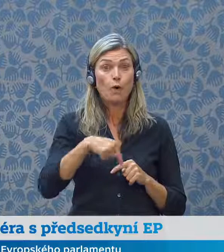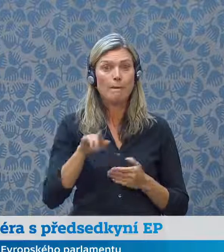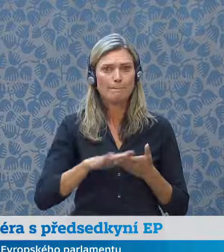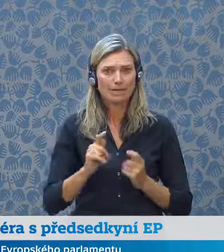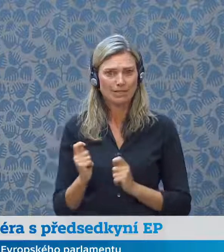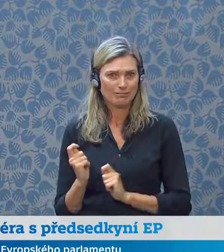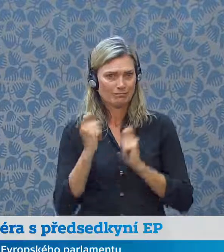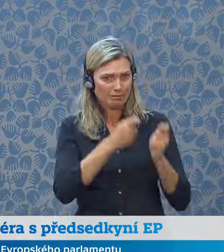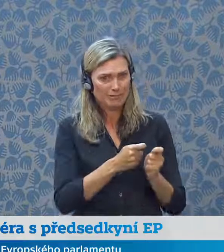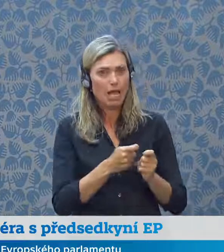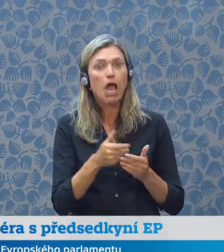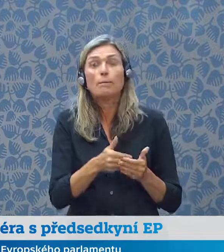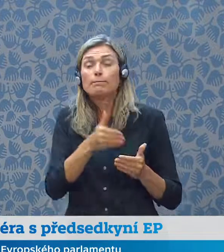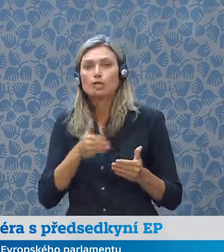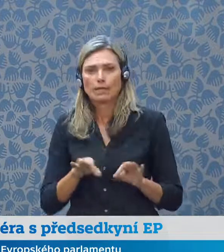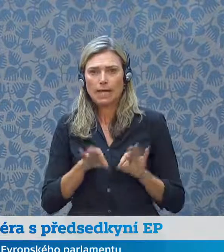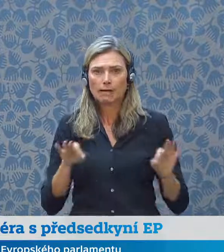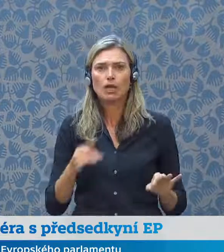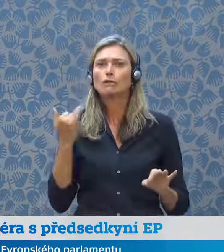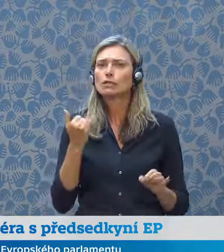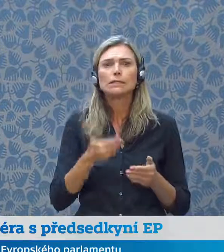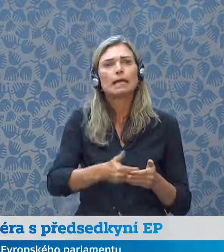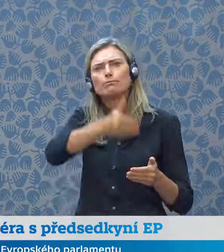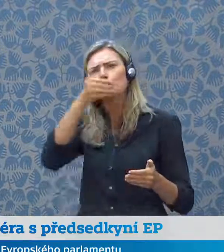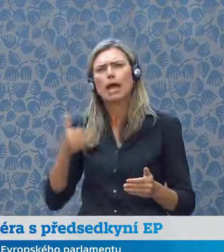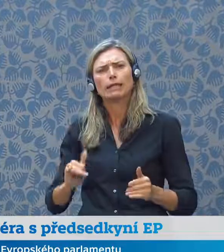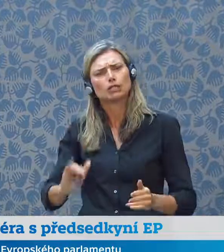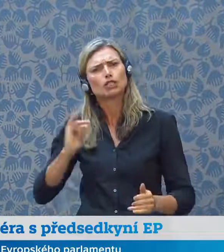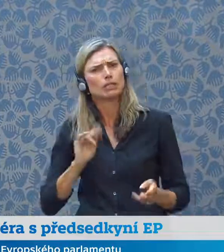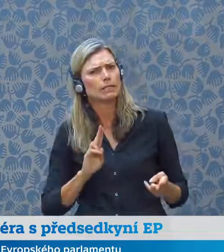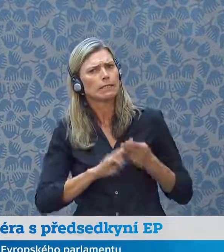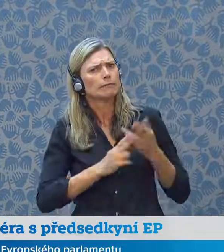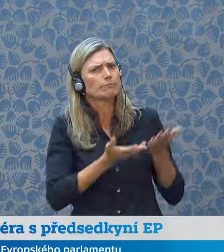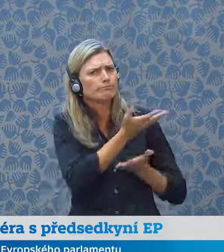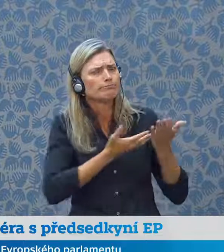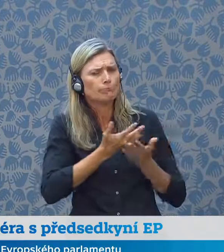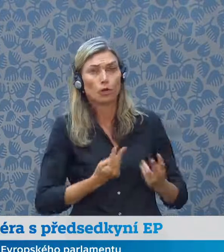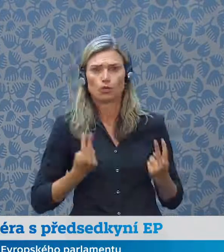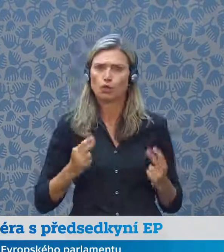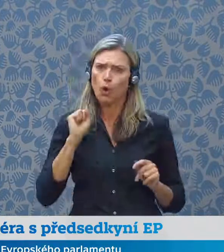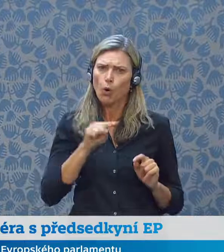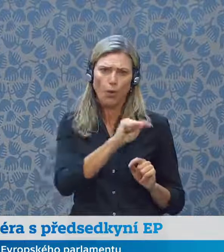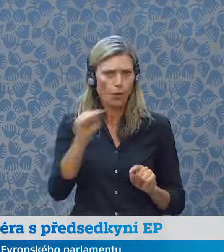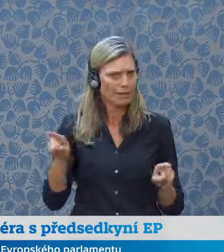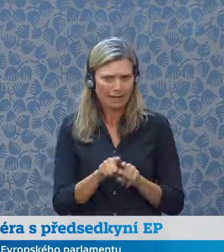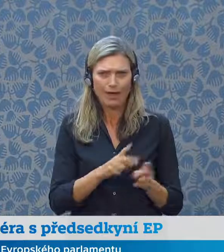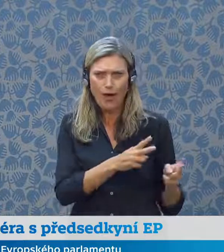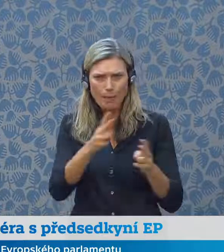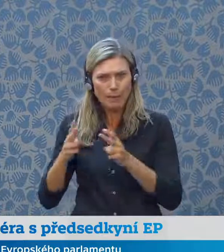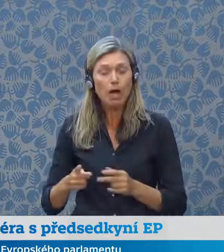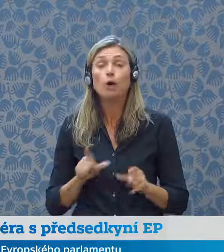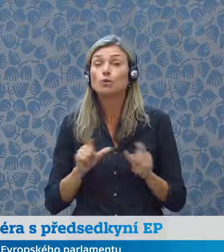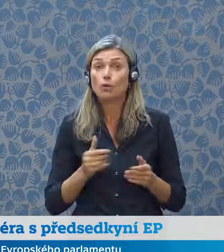před zahájním takového předsednictví je dlouhodobá tradice a je zásadní proto, aby byla nastavena úspěšná